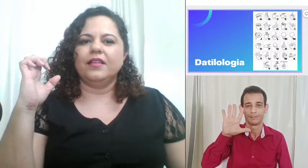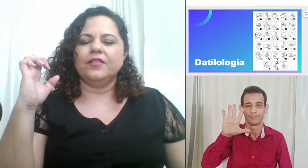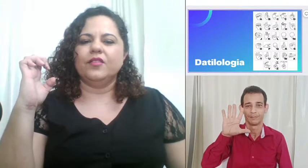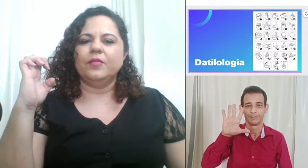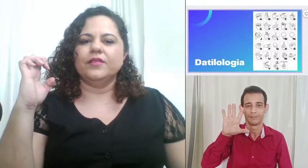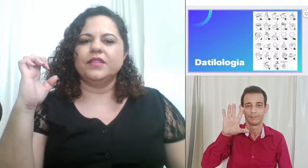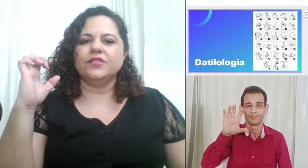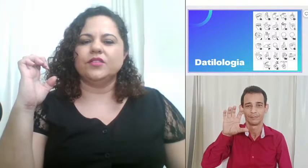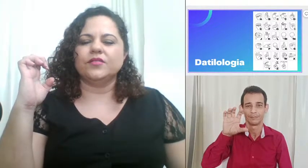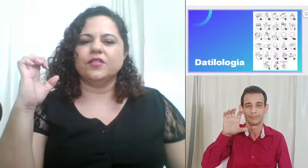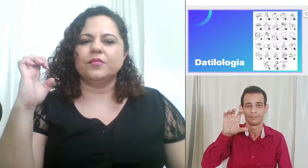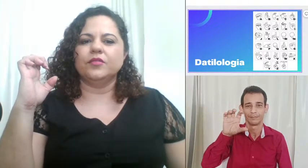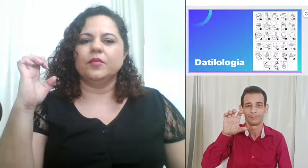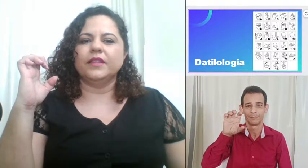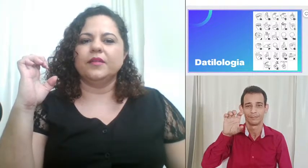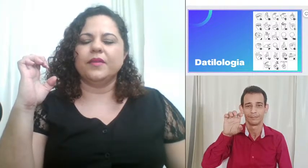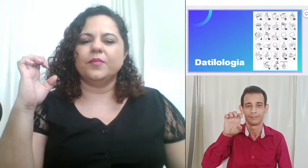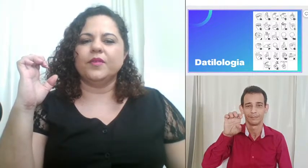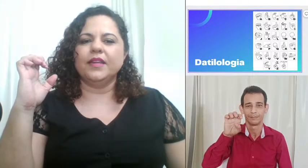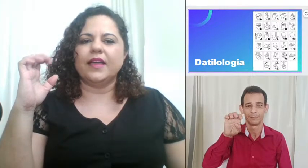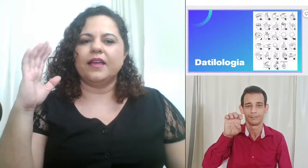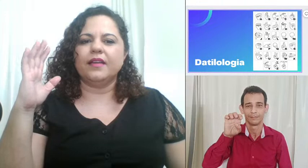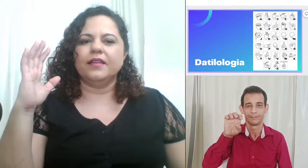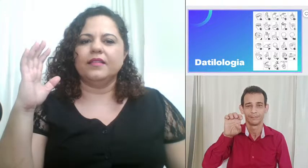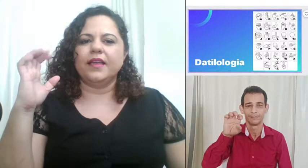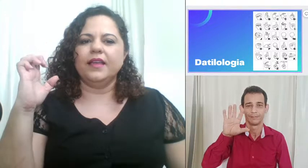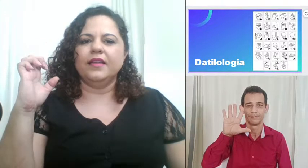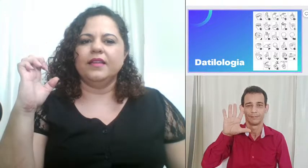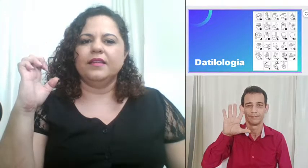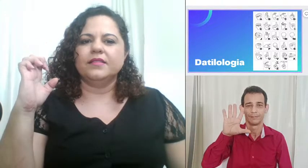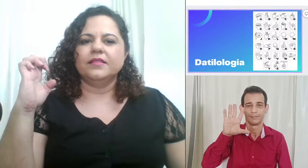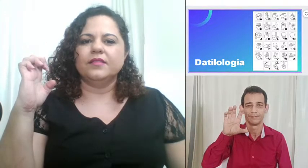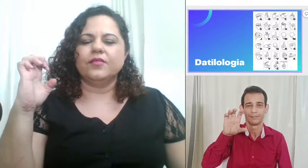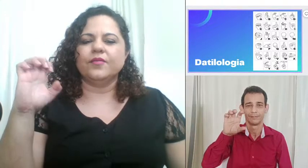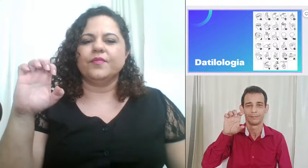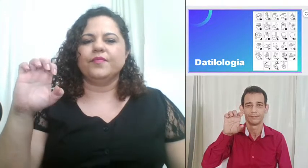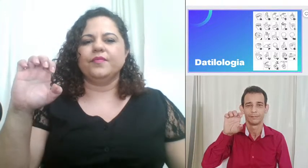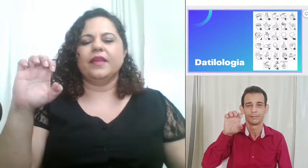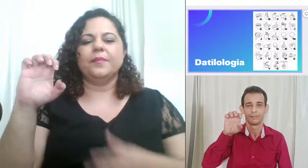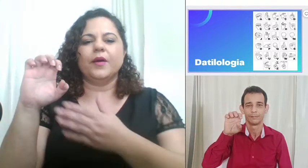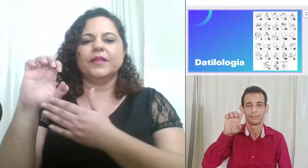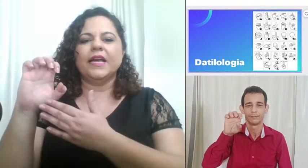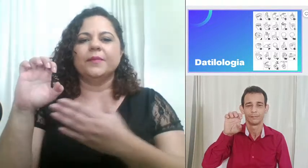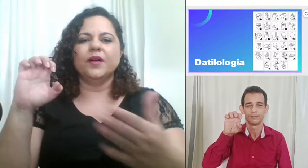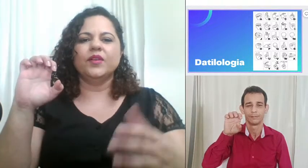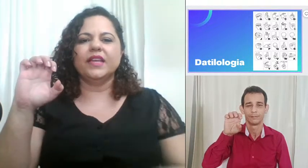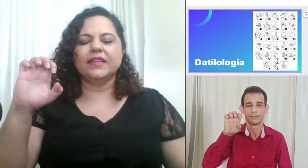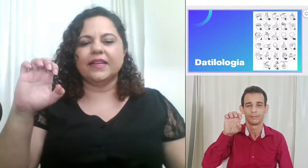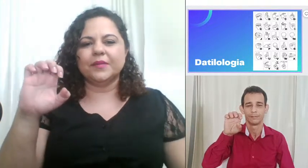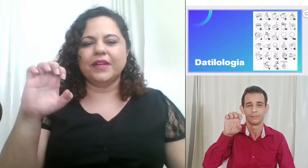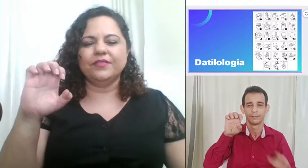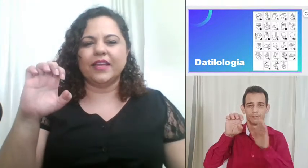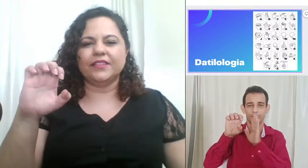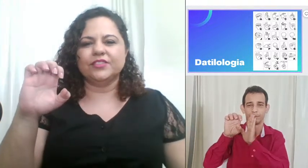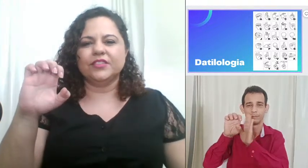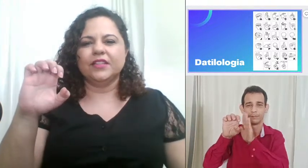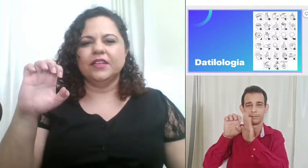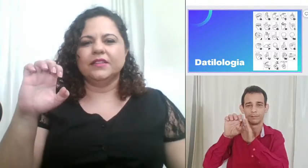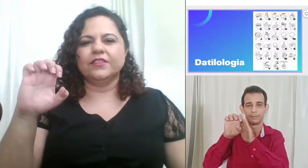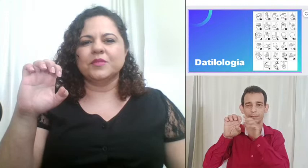dobrar os dedinhos ó dobra também o polegar tá palma da mão orientada para frente então vamos